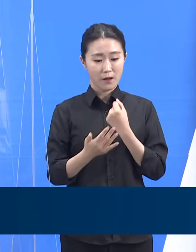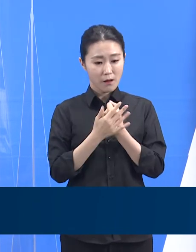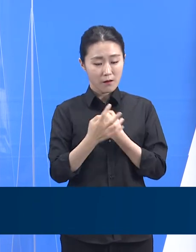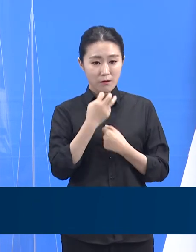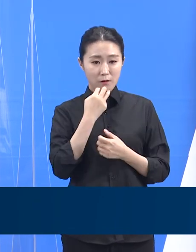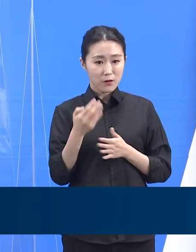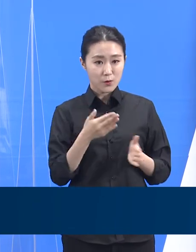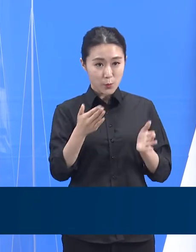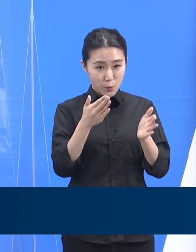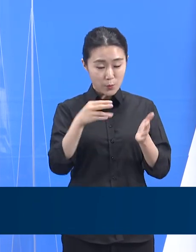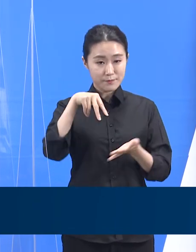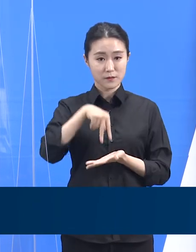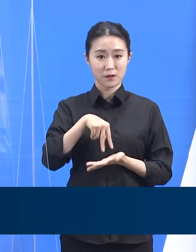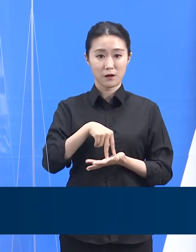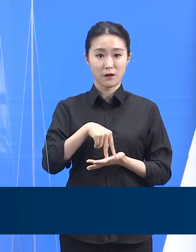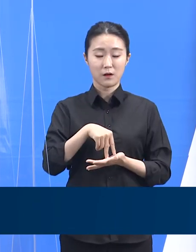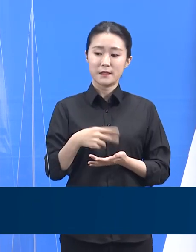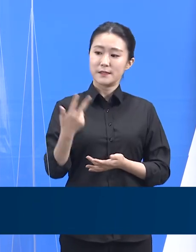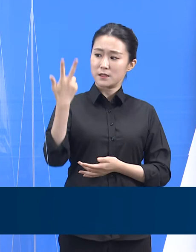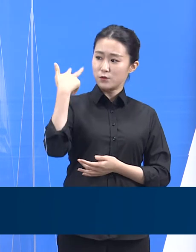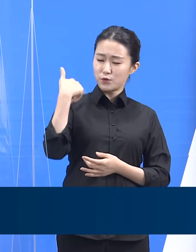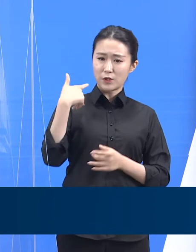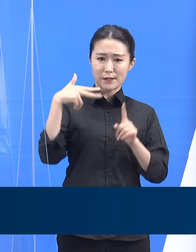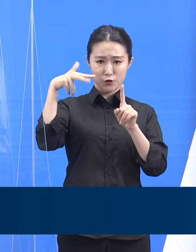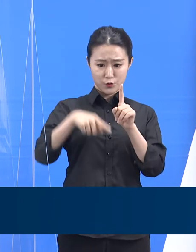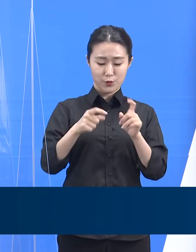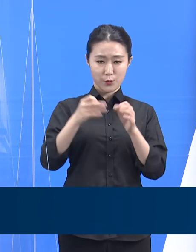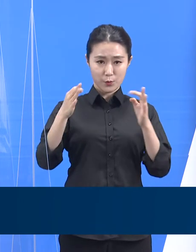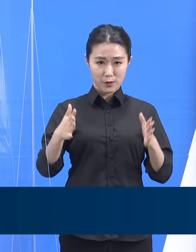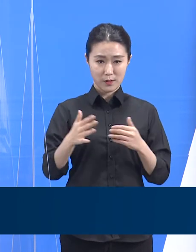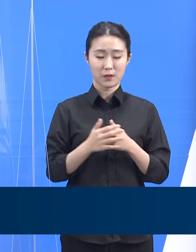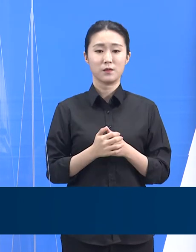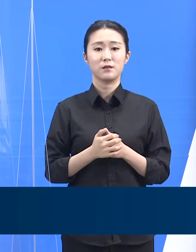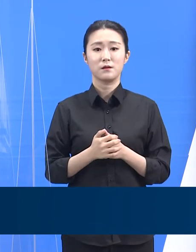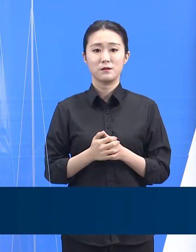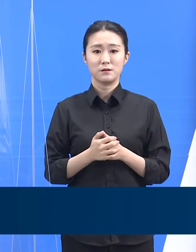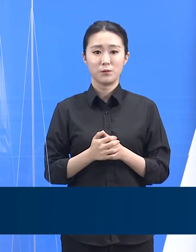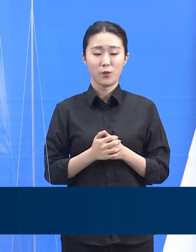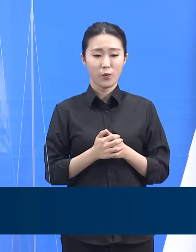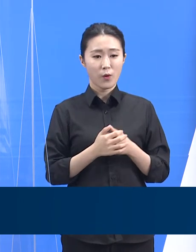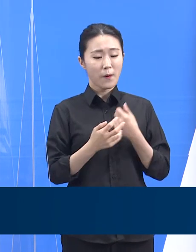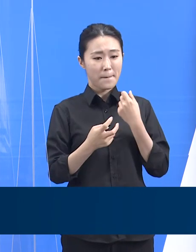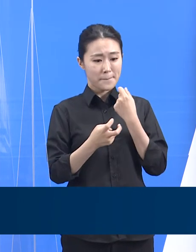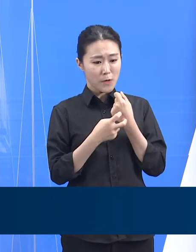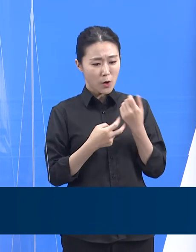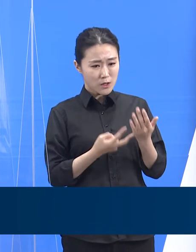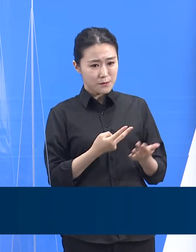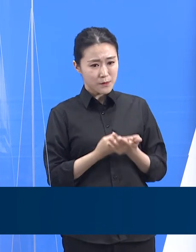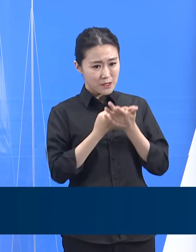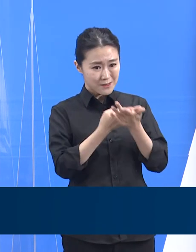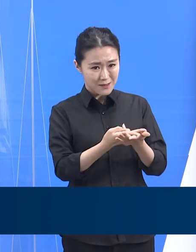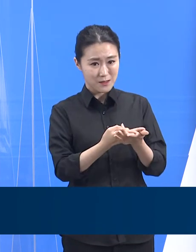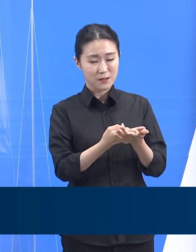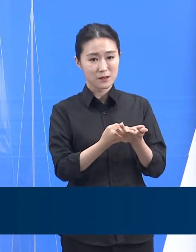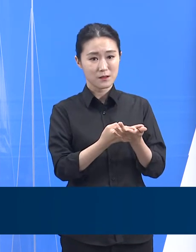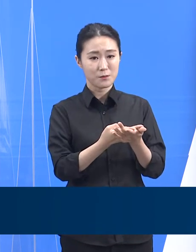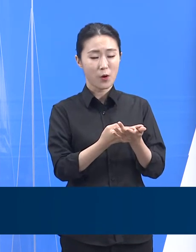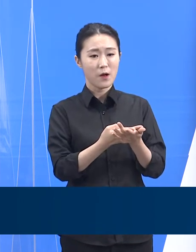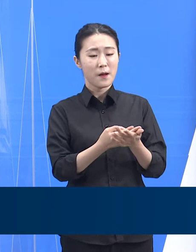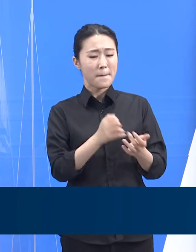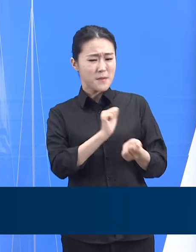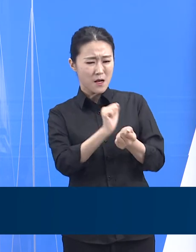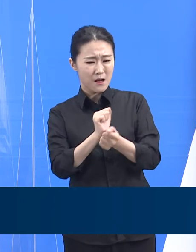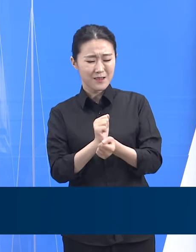주 동안 일산병원 42개 병상, 경기도 의료원 안성병원 40개 병상 등 간년병 전당병상